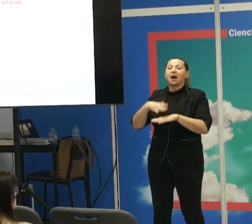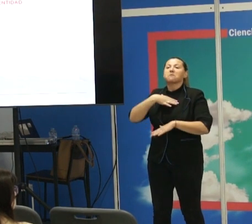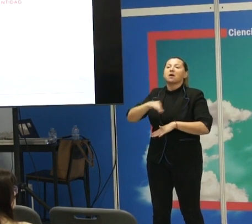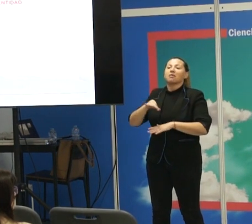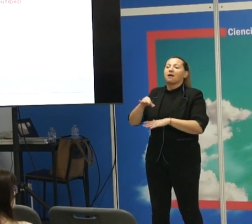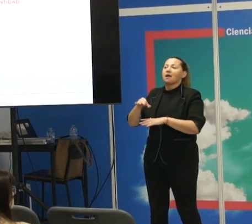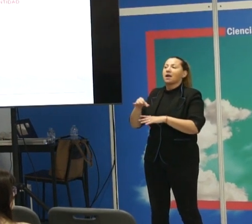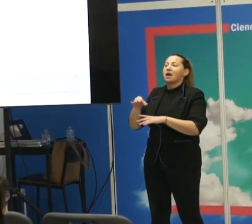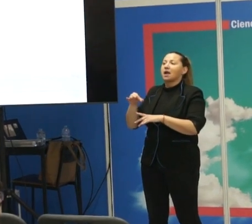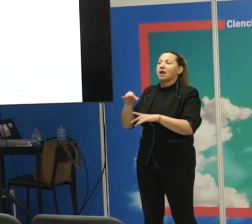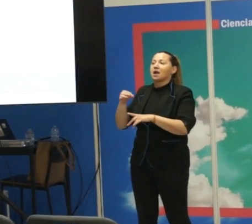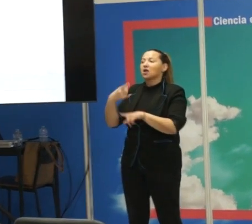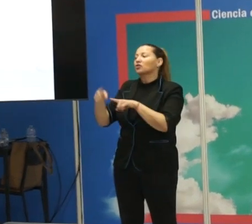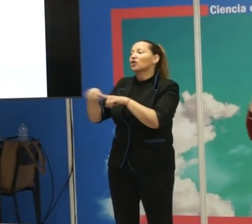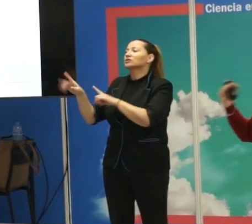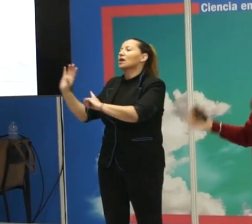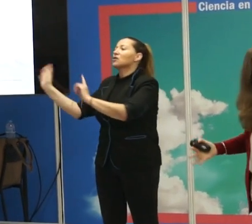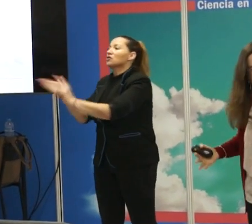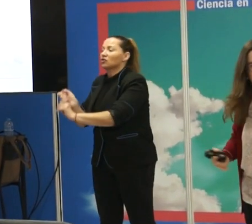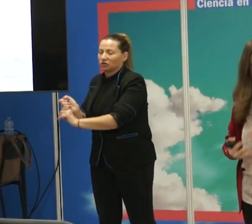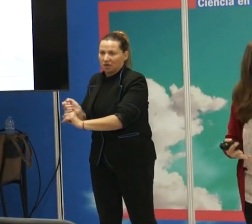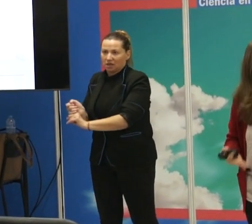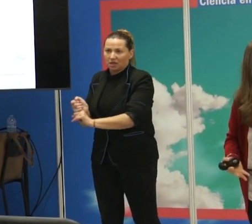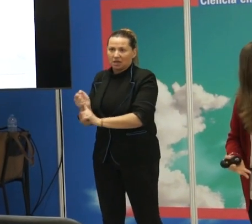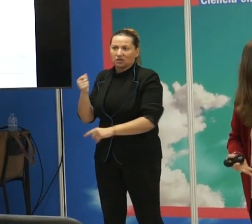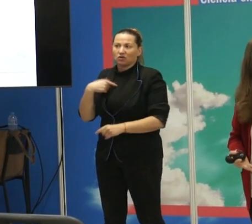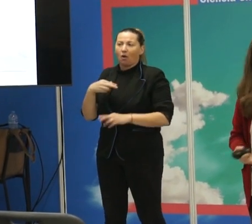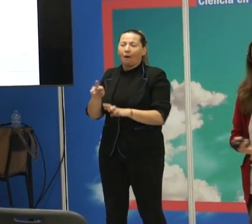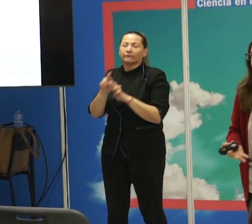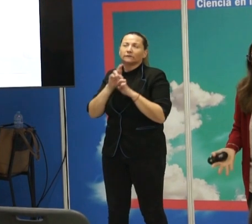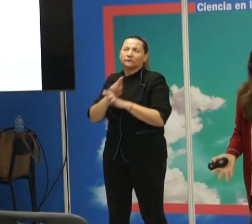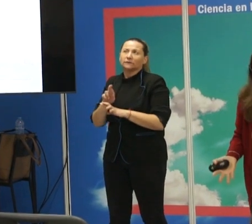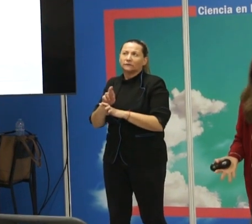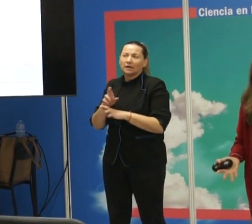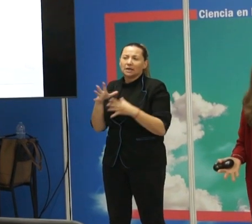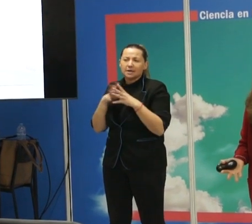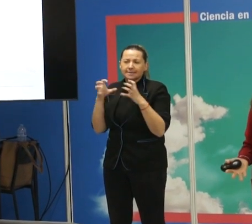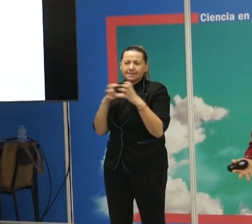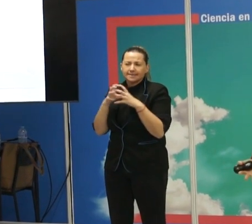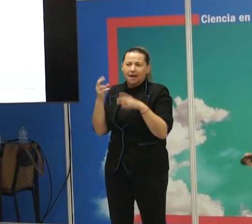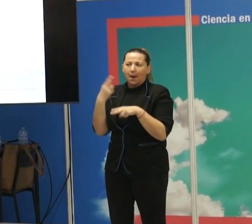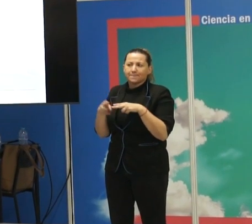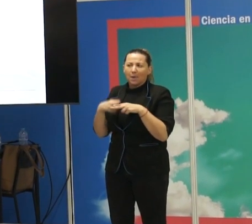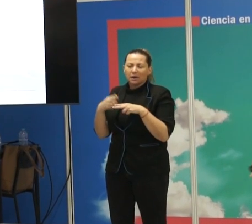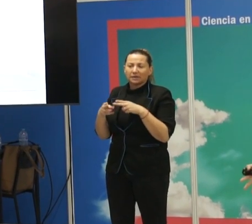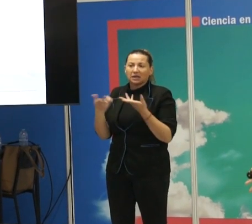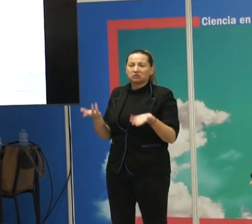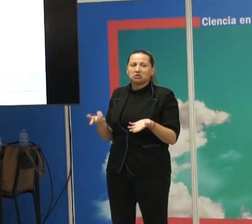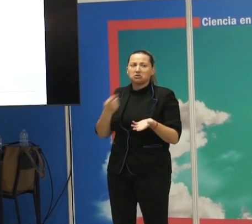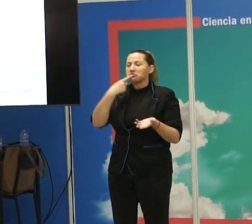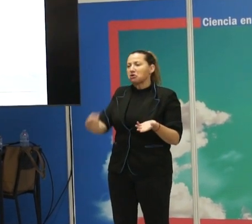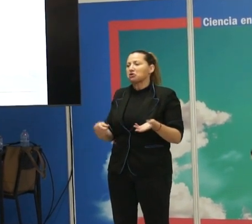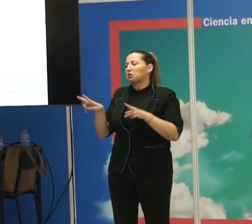deseos políticos que una realidad. Las religiones en sí mismas no enfrentan y tampoco unen,